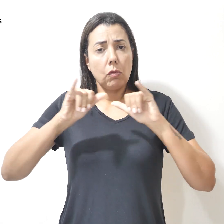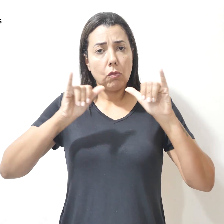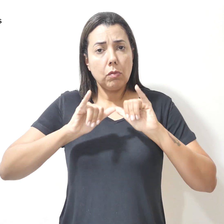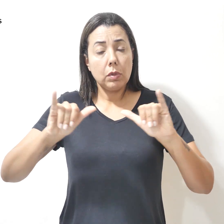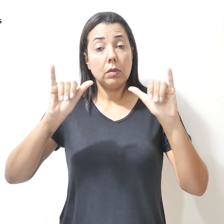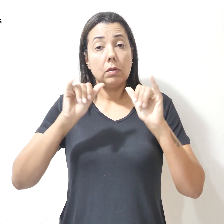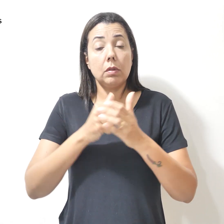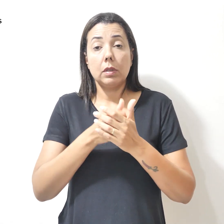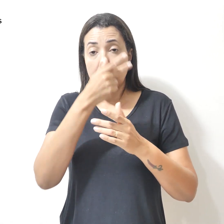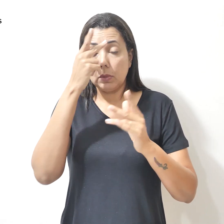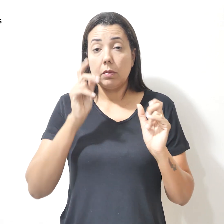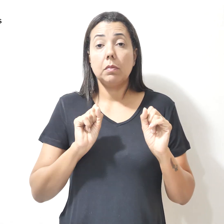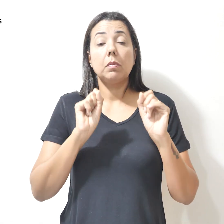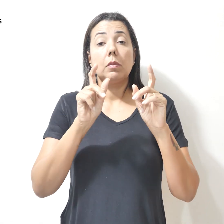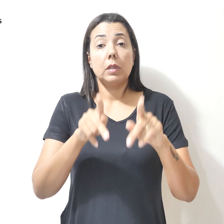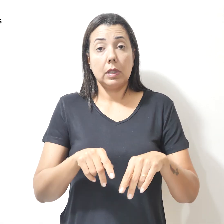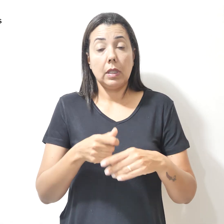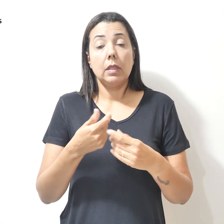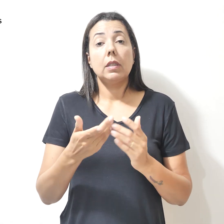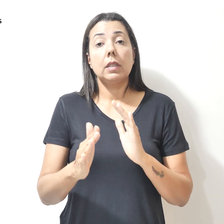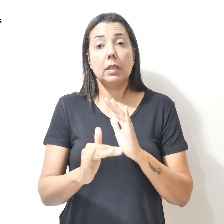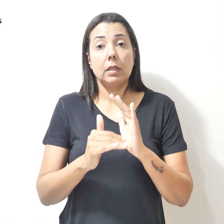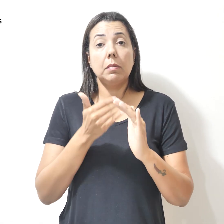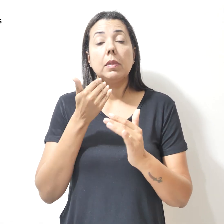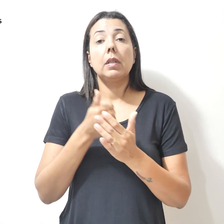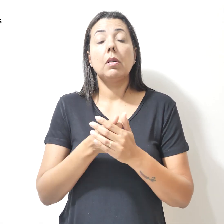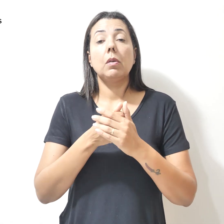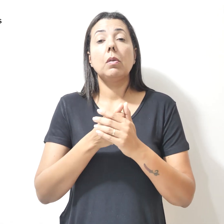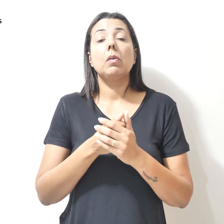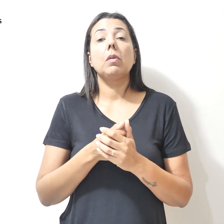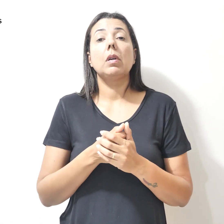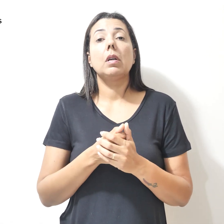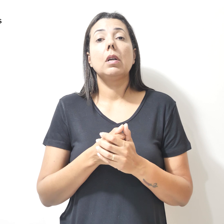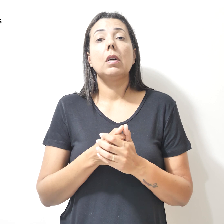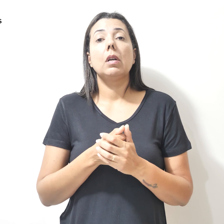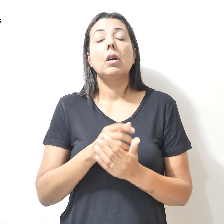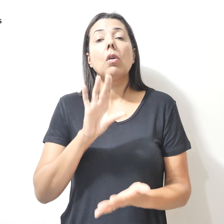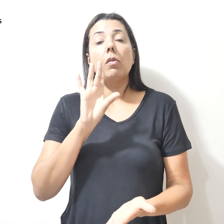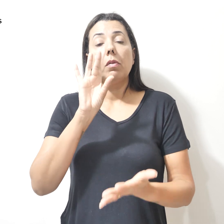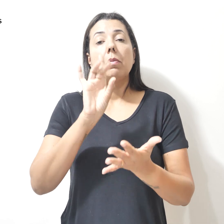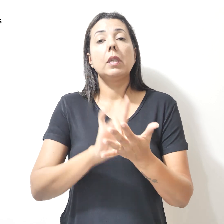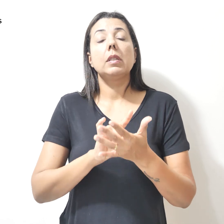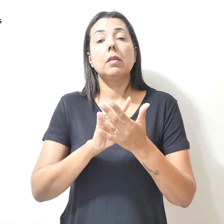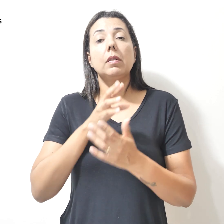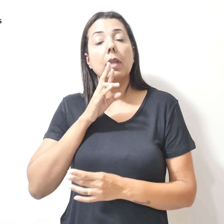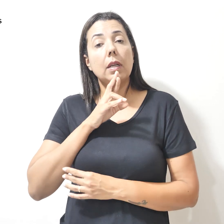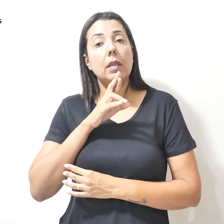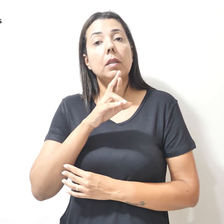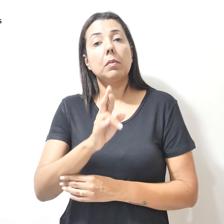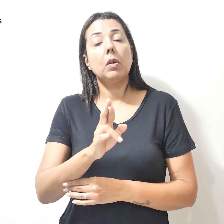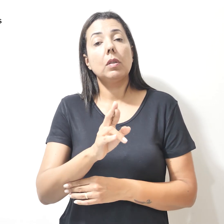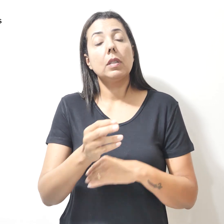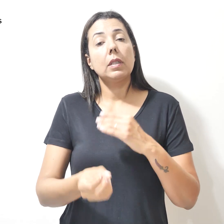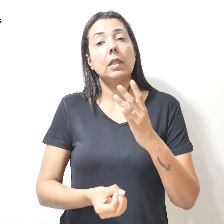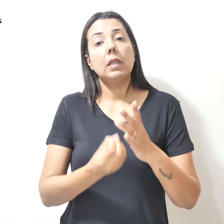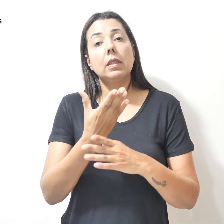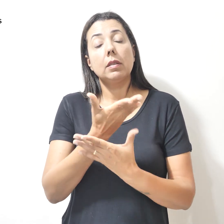os aposentados receberão um e-mail com a confirmação do resultado da criação dessa conta,